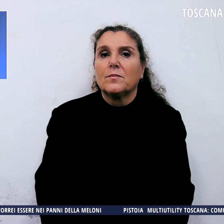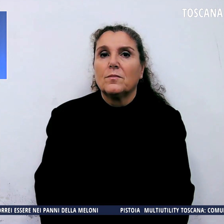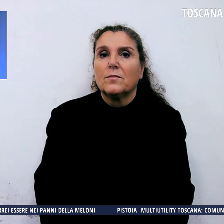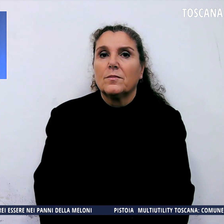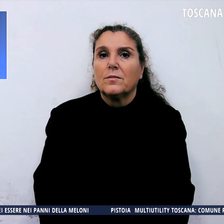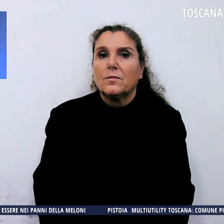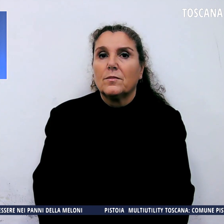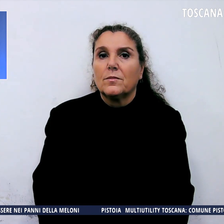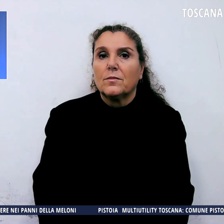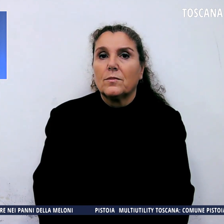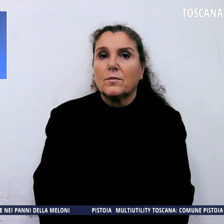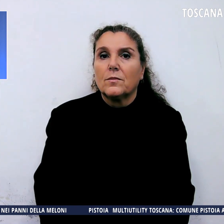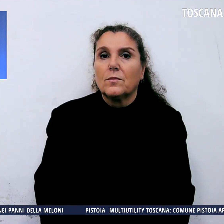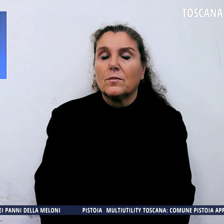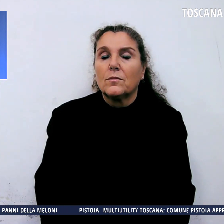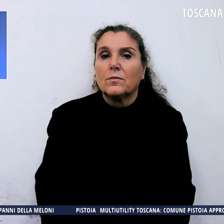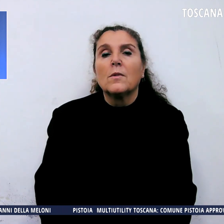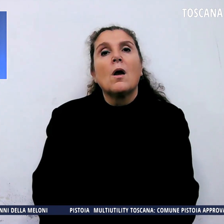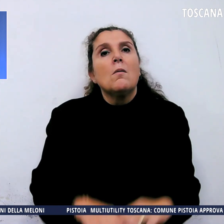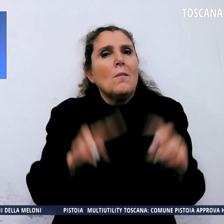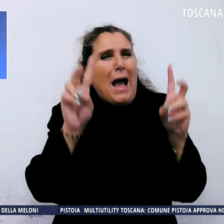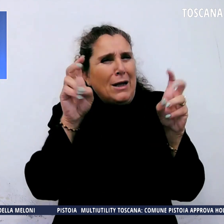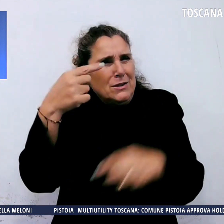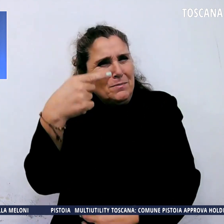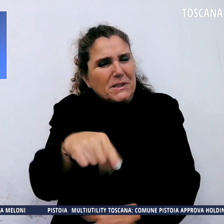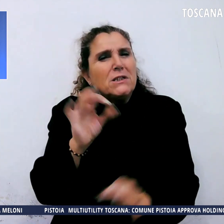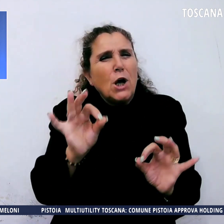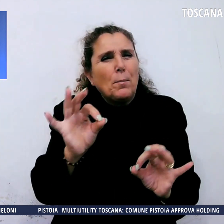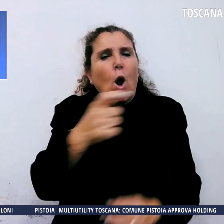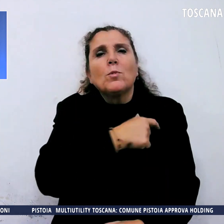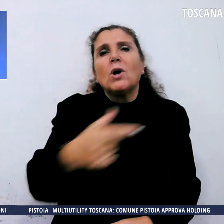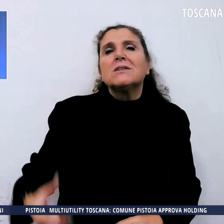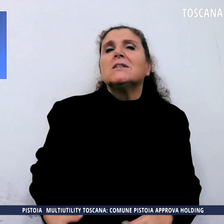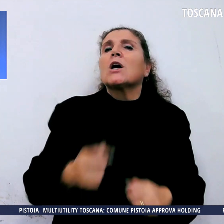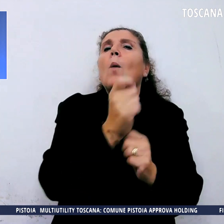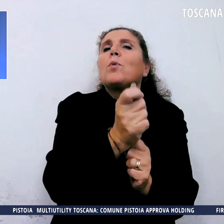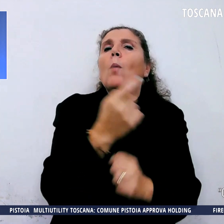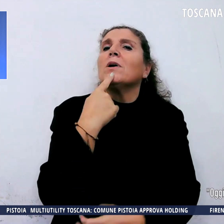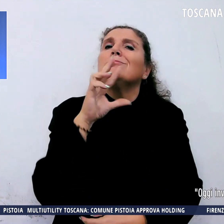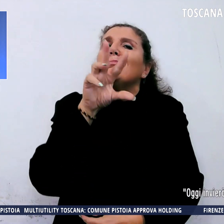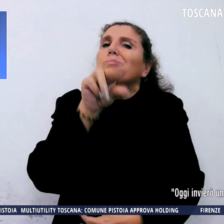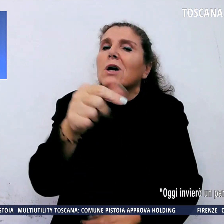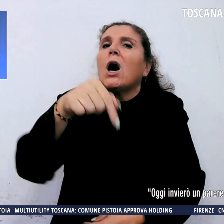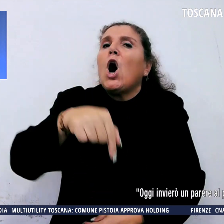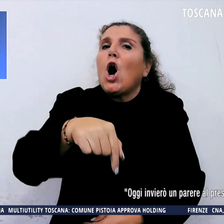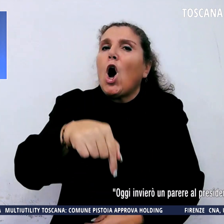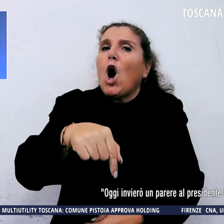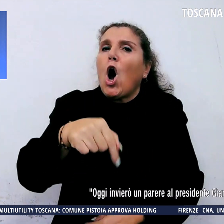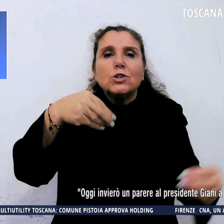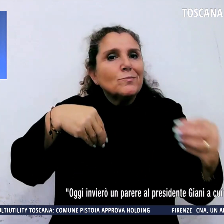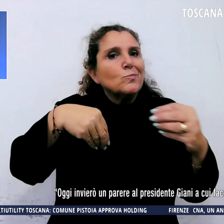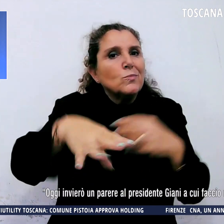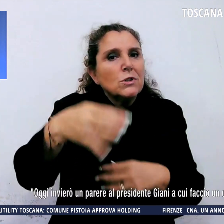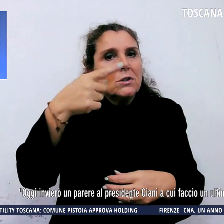E a questo proposito proprio il sindaco di Piombino ha detto oggi invierò un parere al presidente